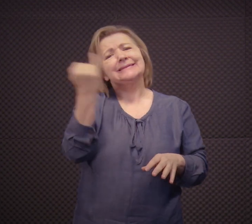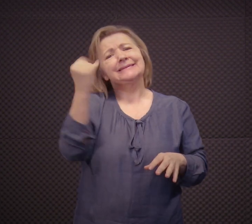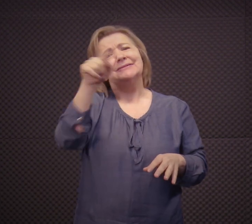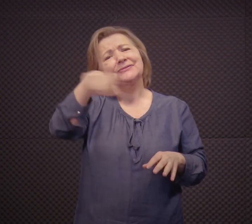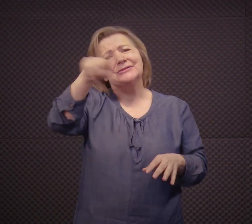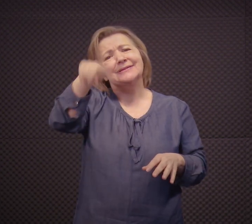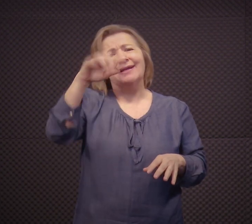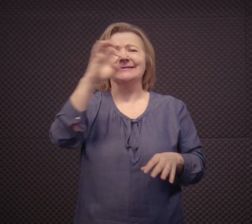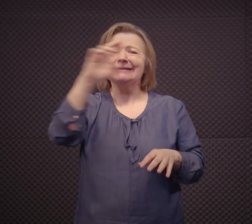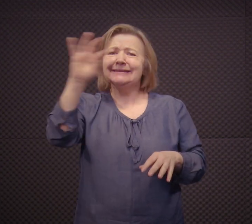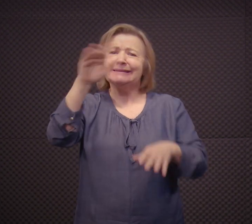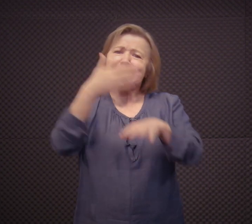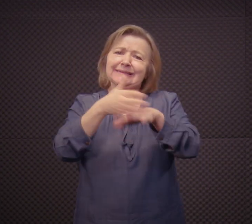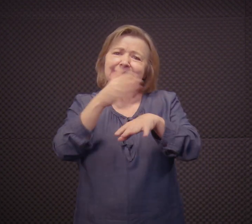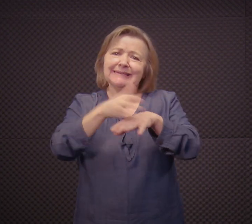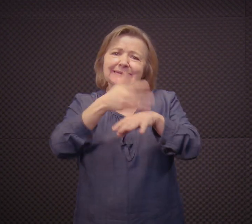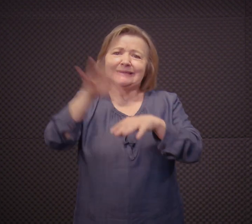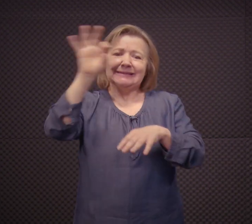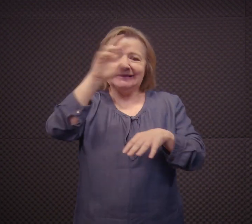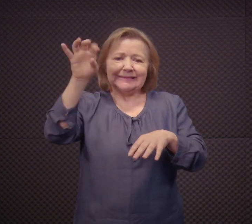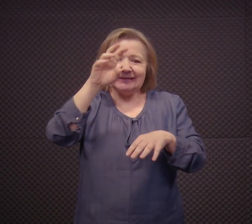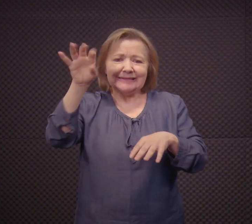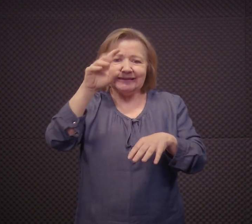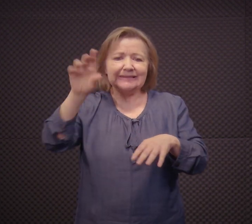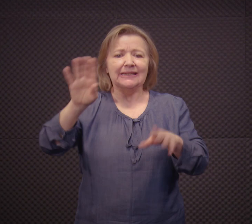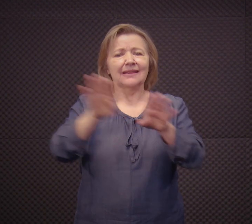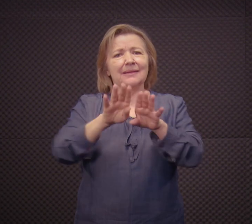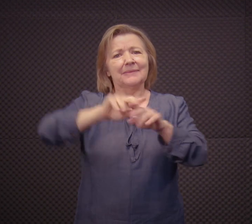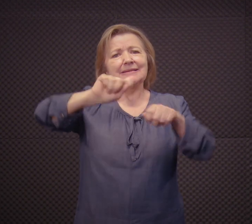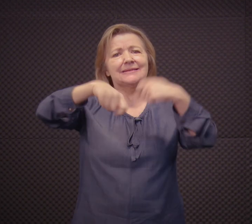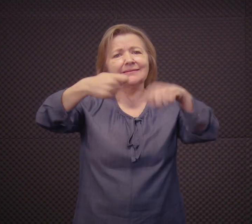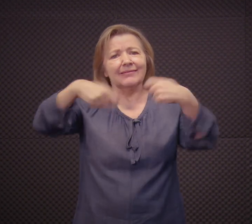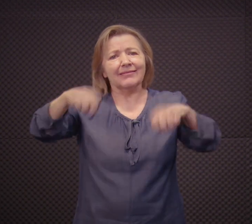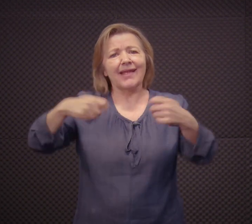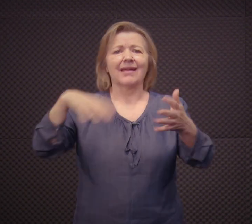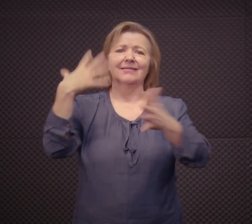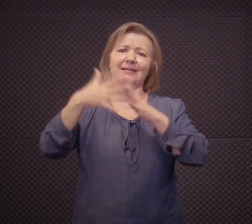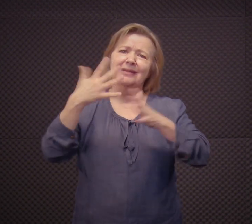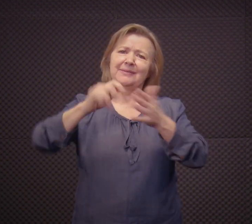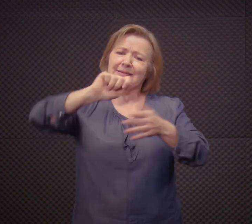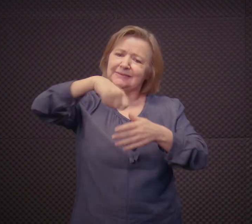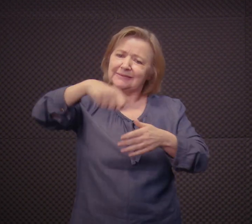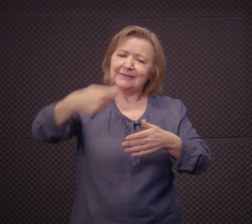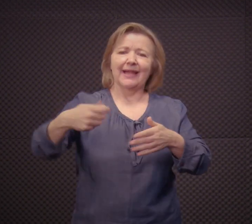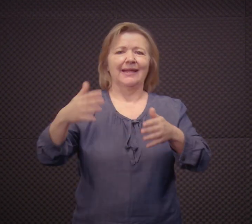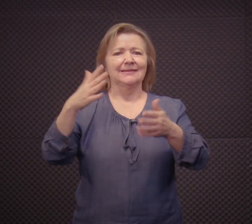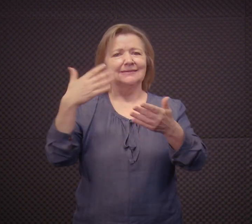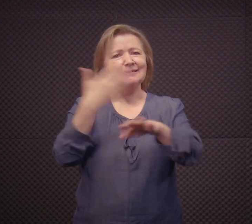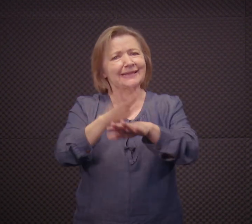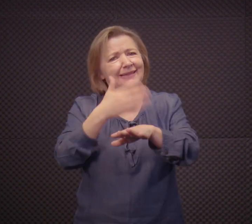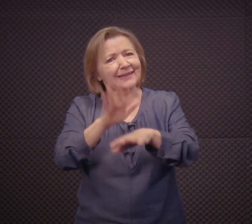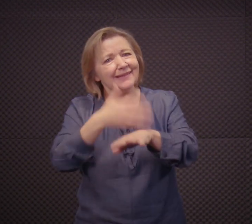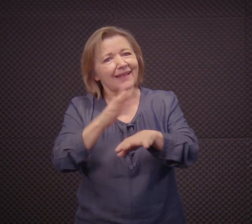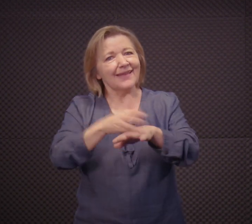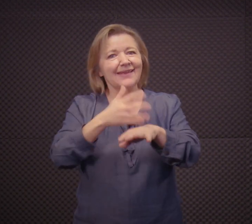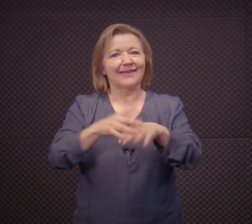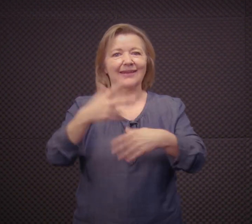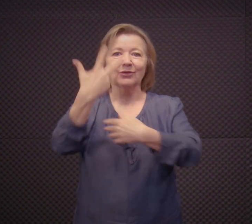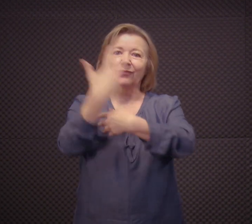surda. Vocês precisam treinar o alfabeto datilológico, os sinais, né? Então, nós temos que treinar